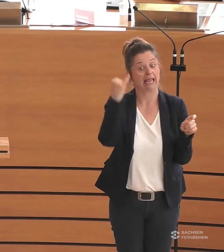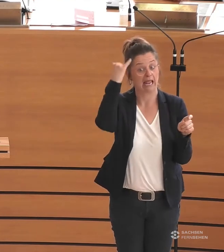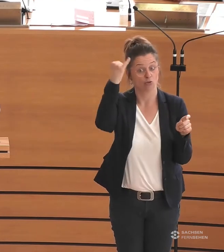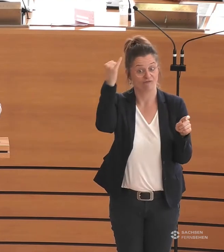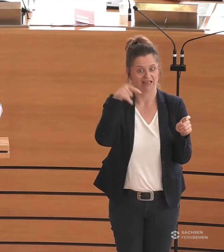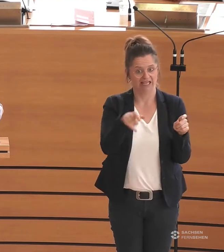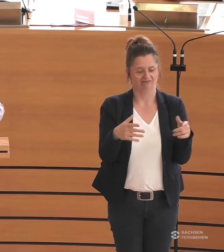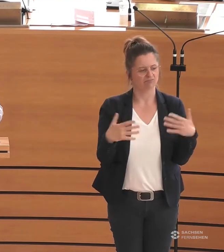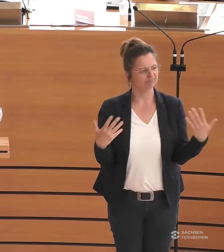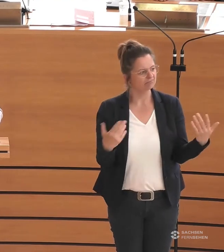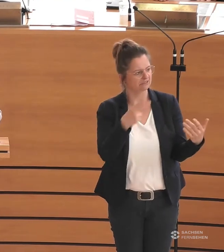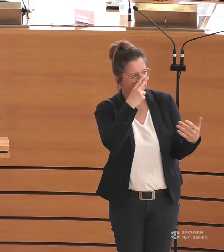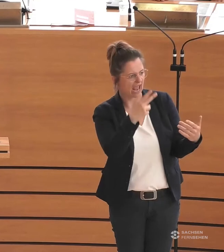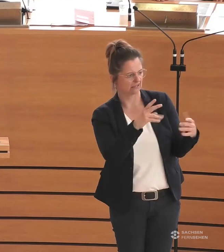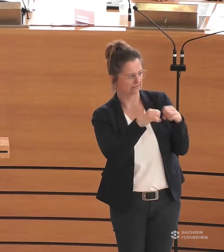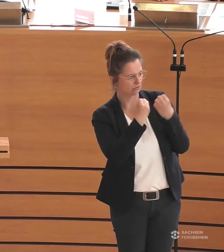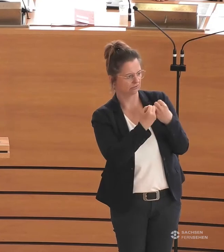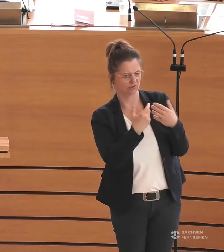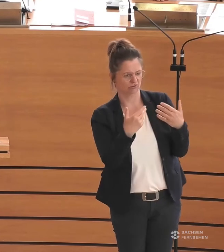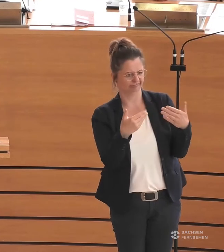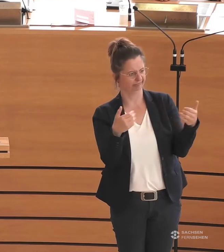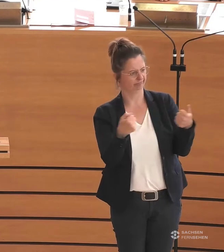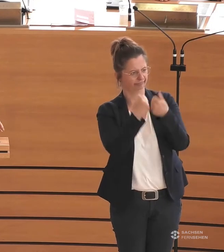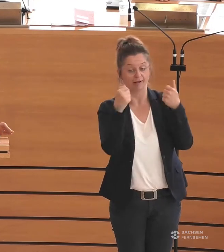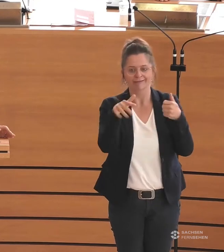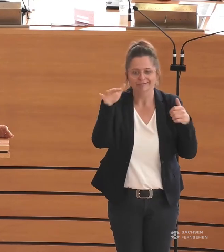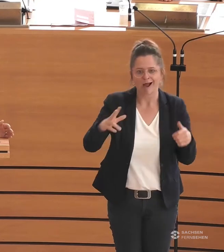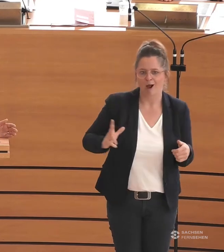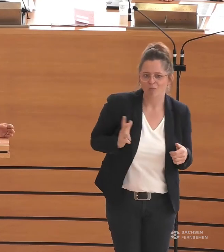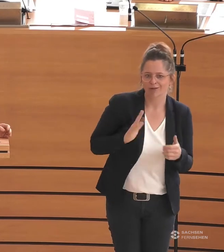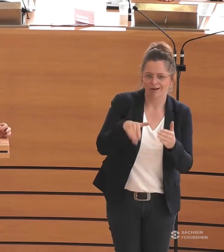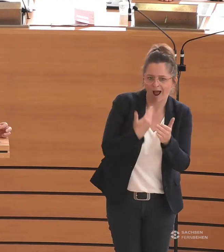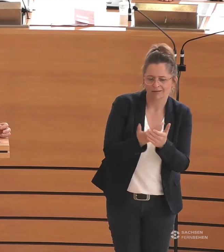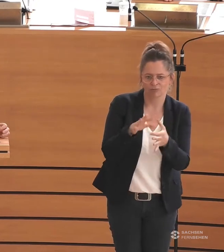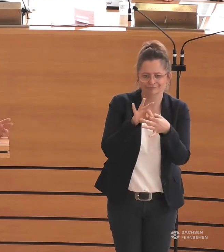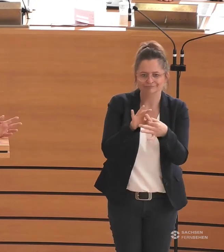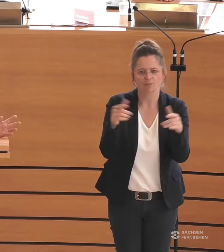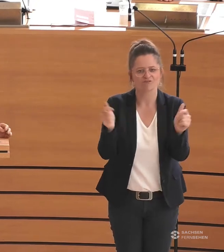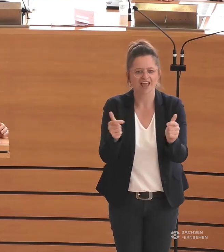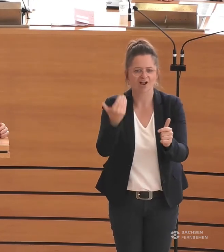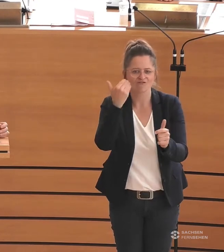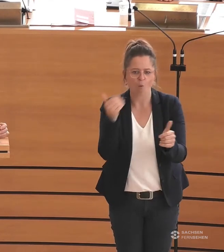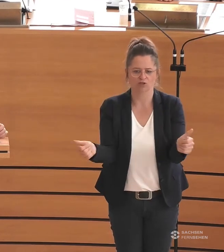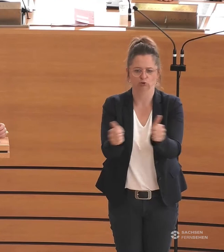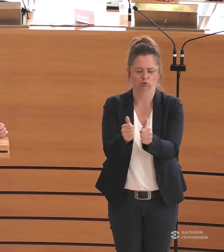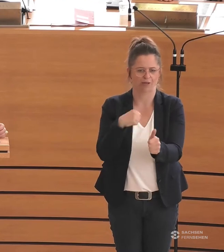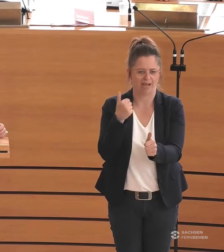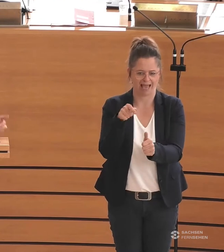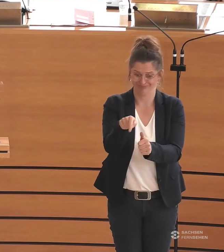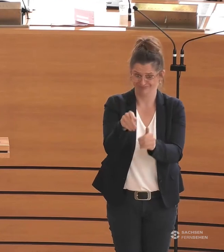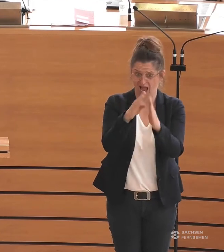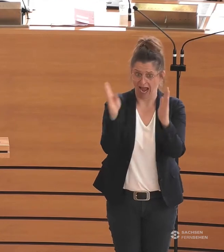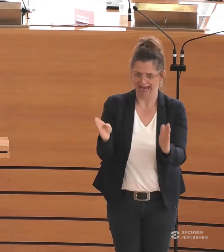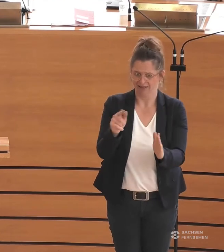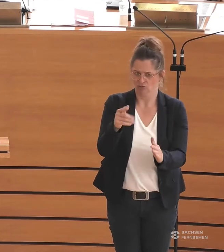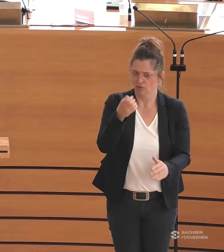Situation gegenüber. Mit ihrem modernen Angebot an Pflege, Wohnen, Zusammenleben, möchte diese Einrichtung